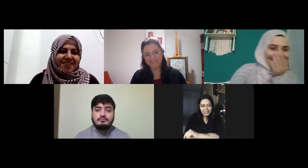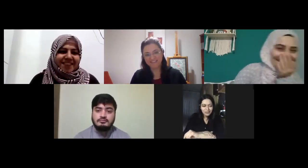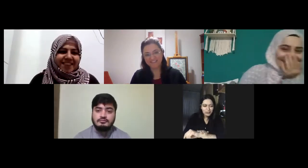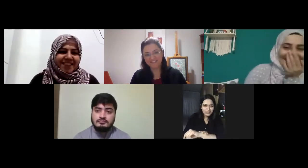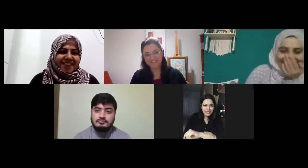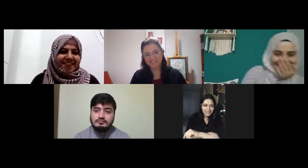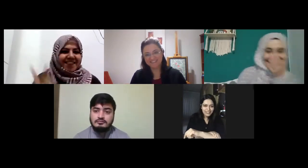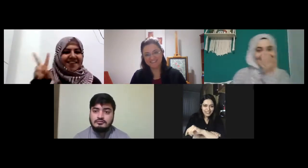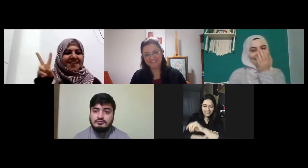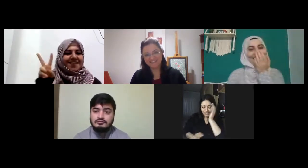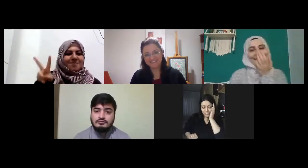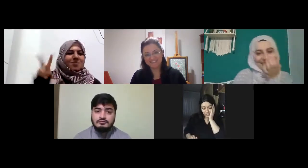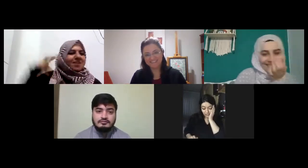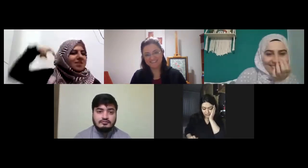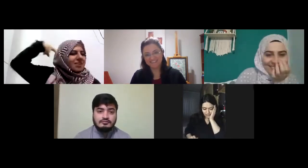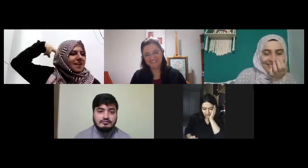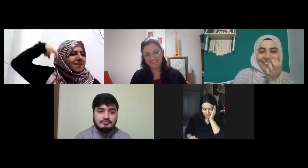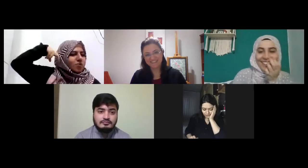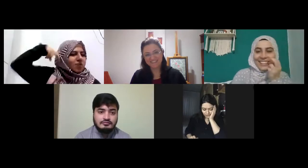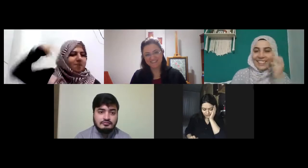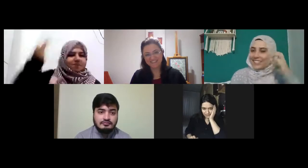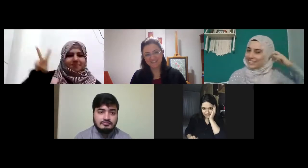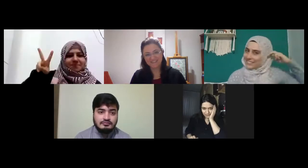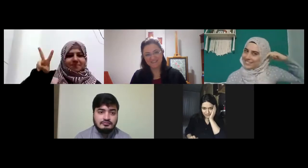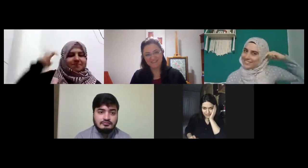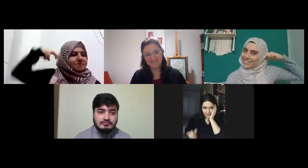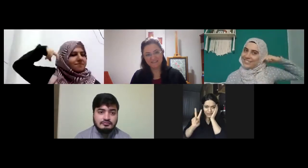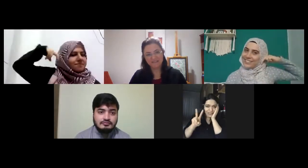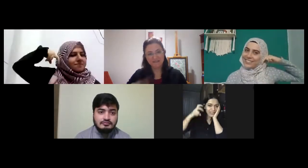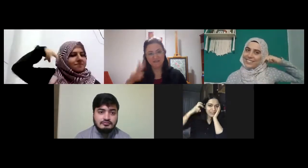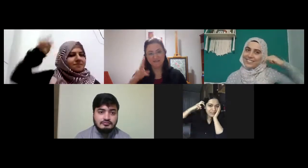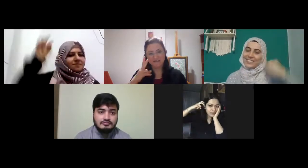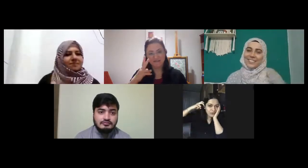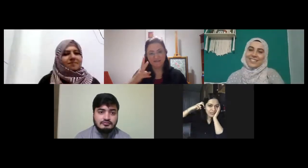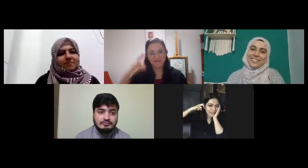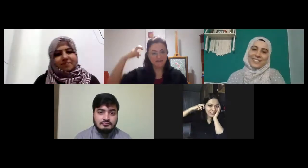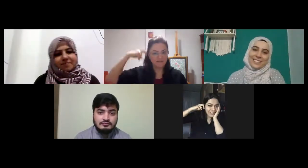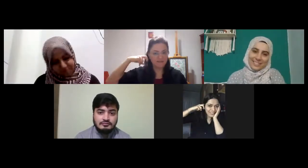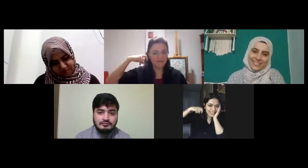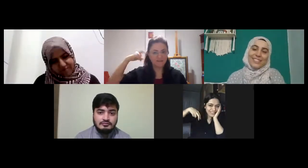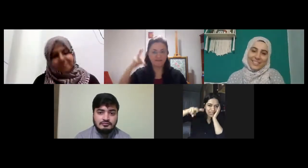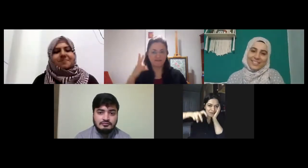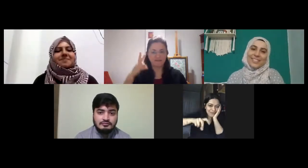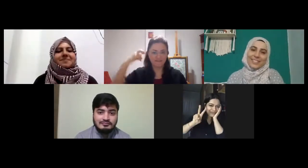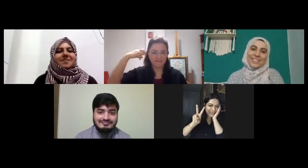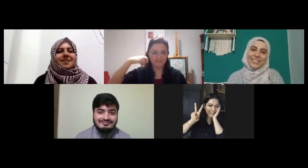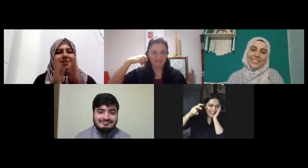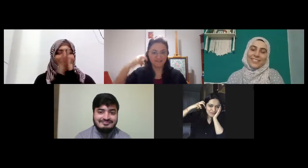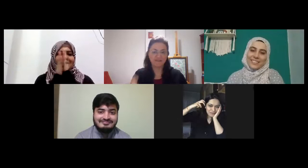bu da vişne hocam ve artı bordo evet harikasın Zeynep teşekkür ediyoruz